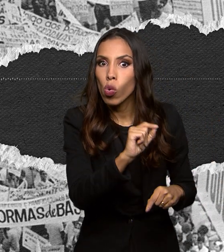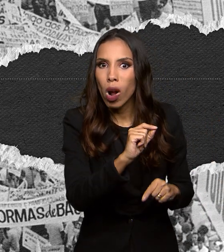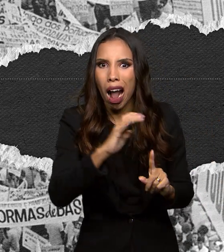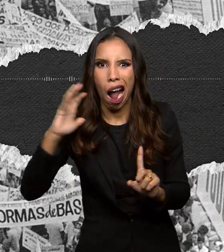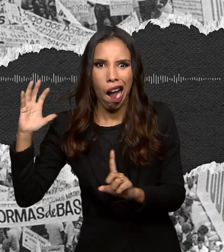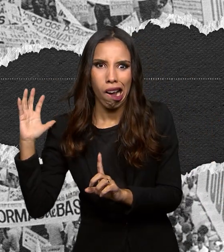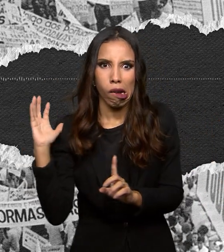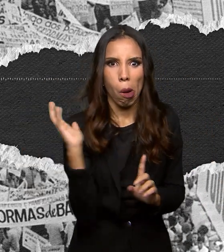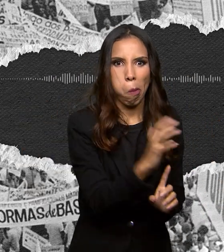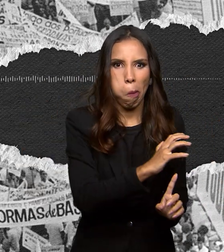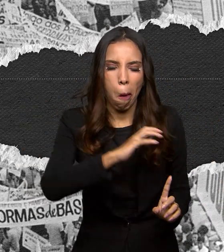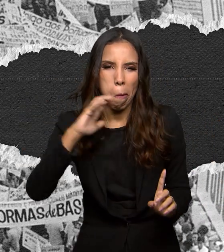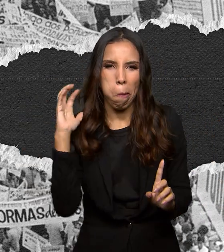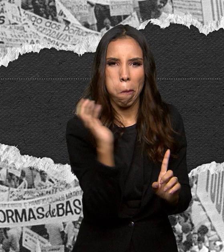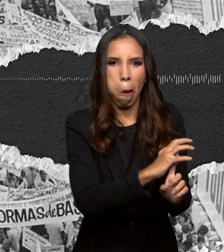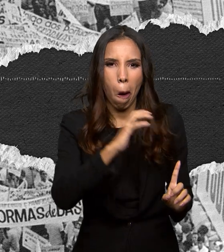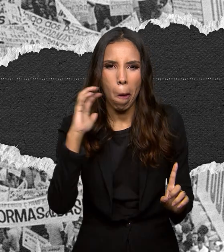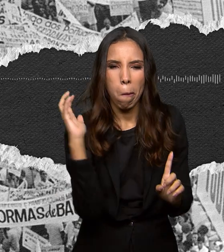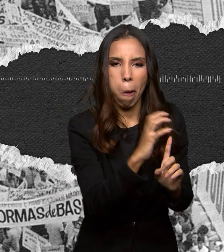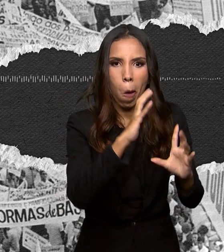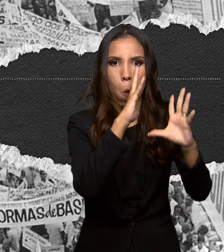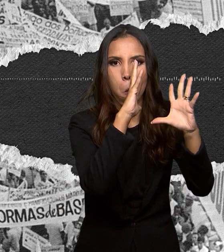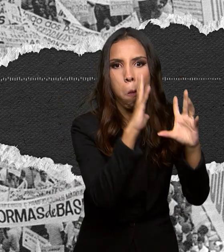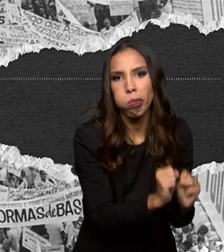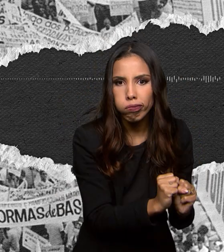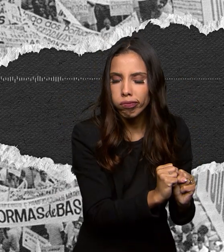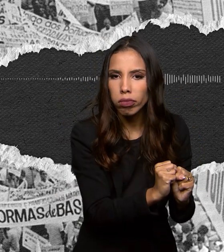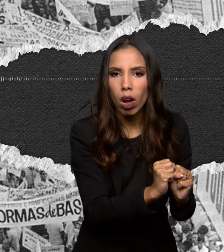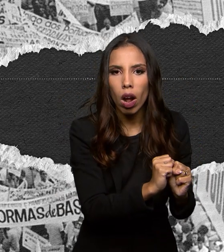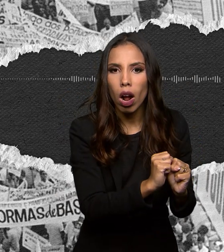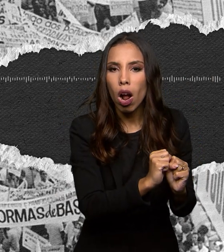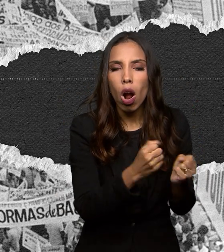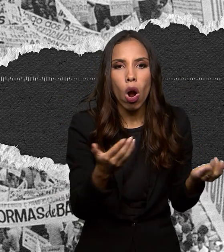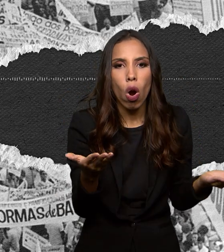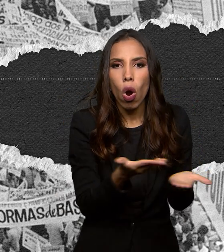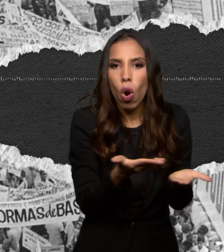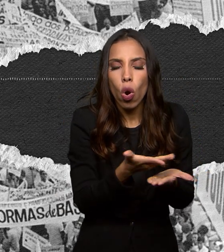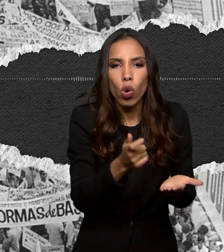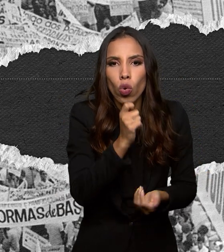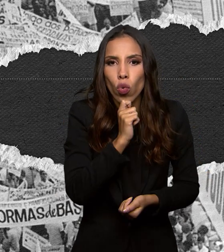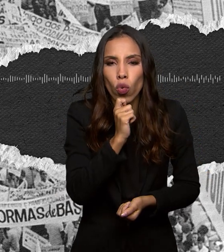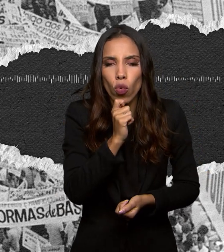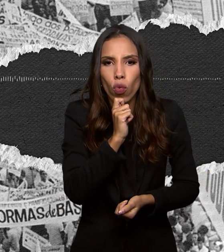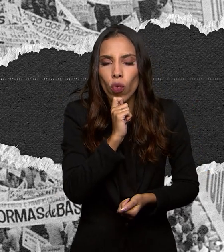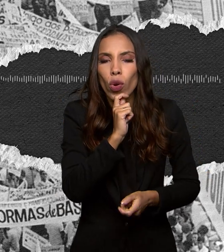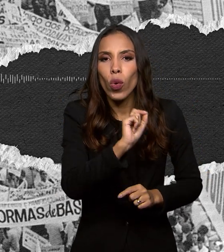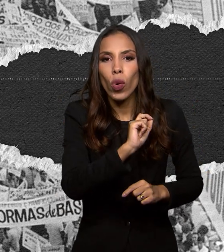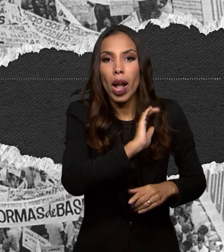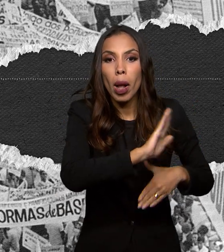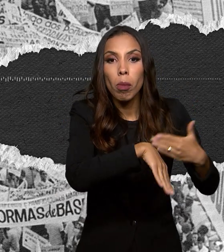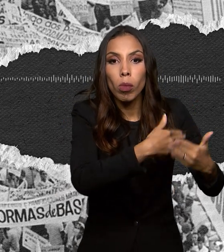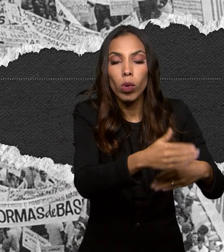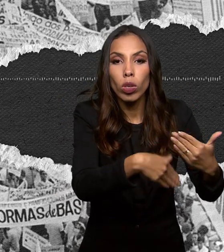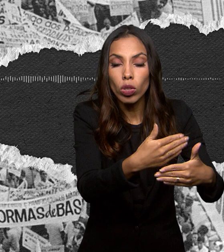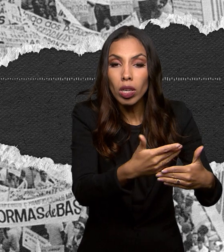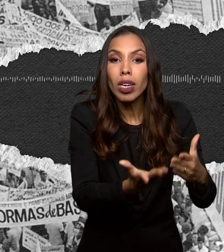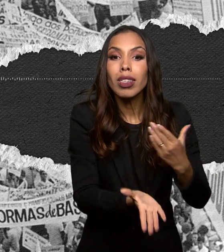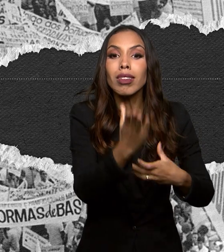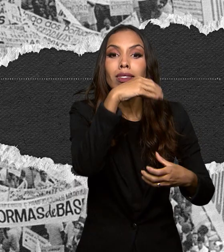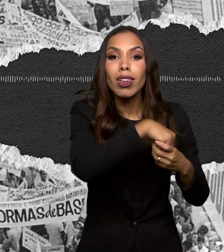a partir do golpe e hoje em dia não existe no exército uma ala progressista aonde dentro inclusive havia um outro oficial